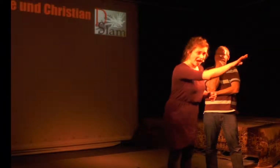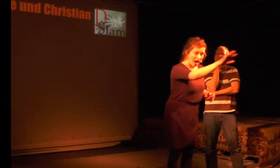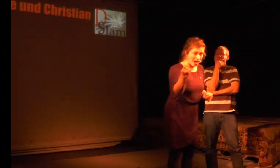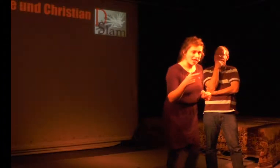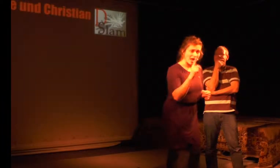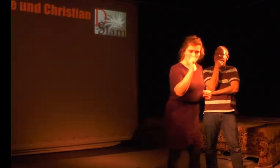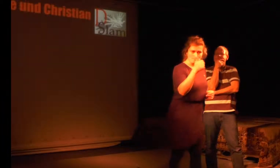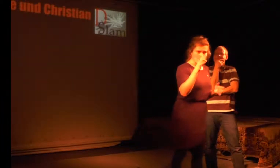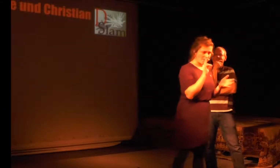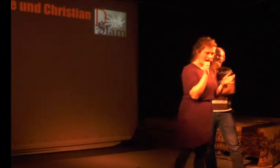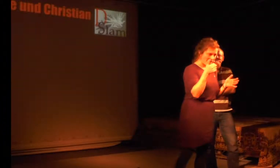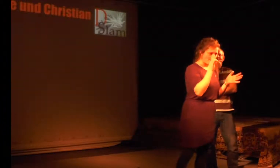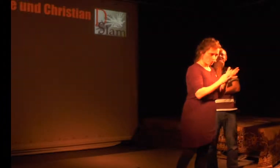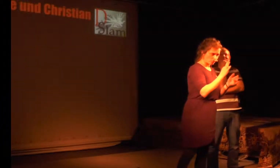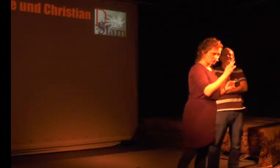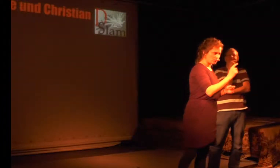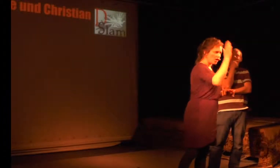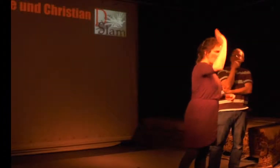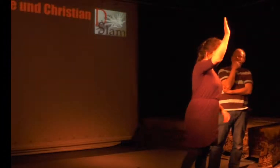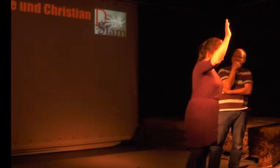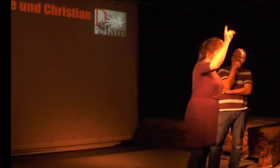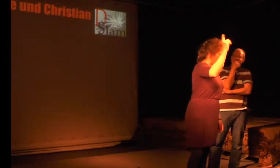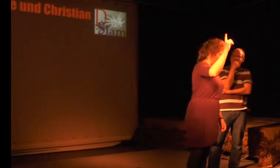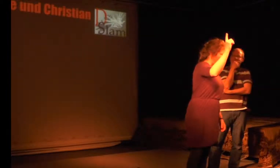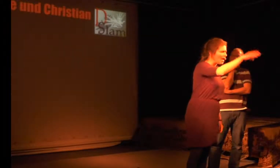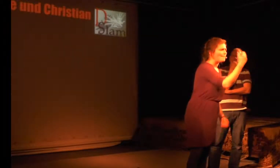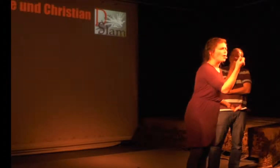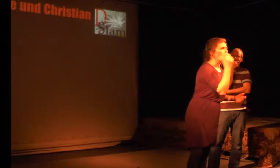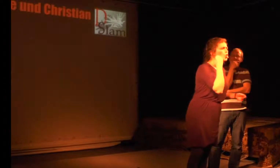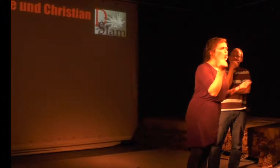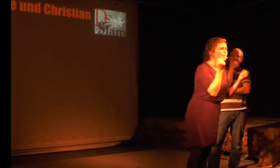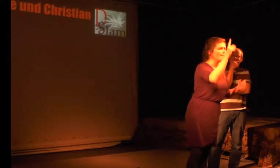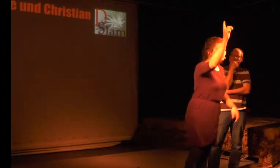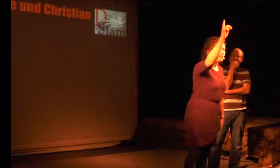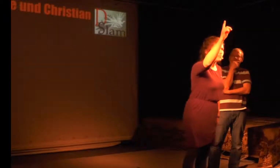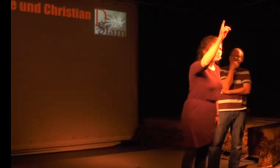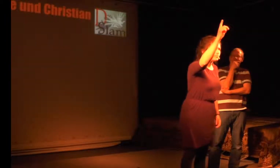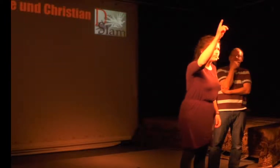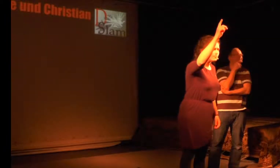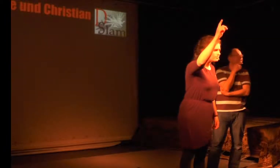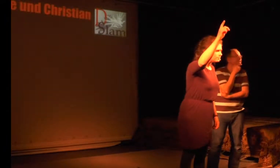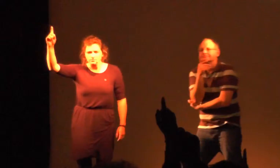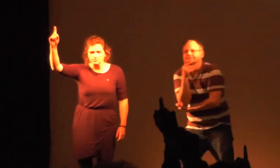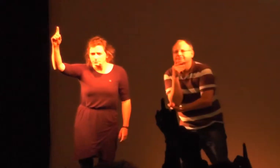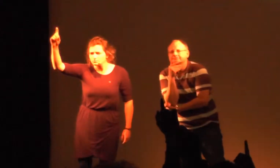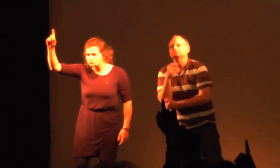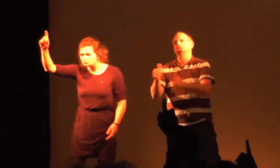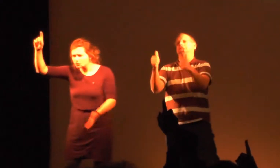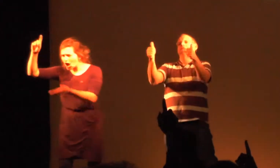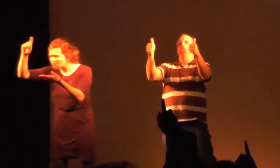dann bei der Abstimmung. Okay, also das heißt, wenn jemand einen Arm hochnimmt, dann hat er einen Punkt zu vergeben. Könnt ihr mal den Arm